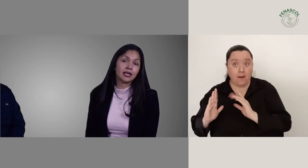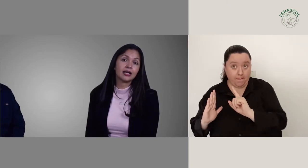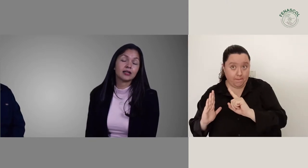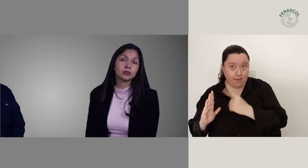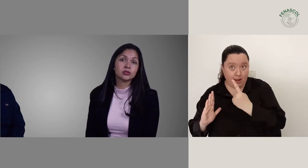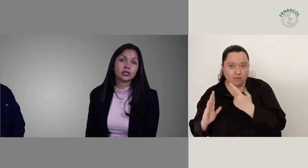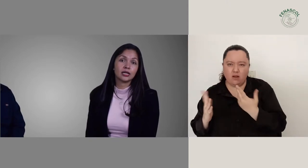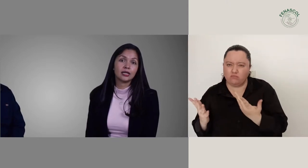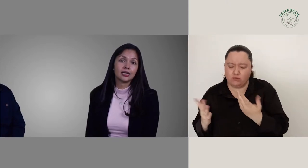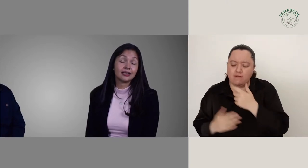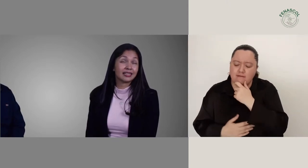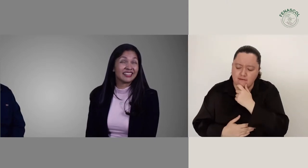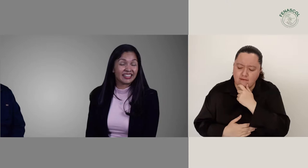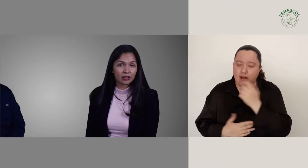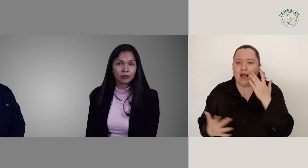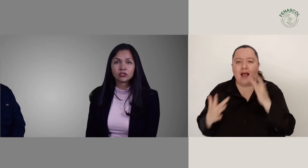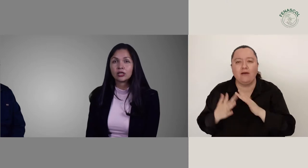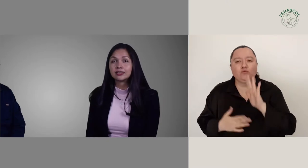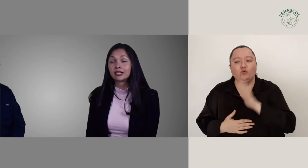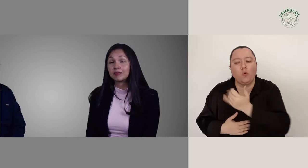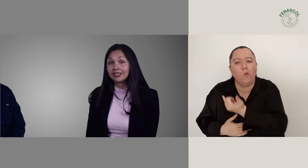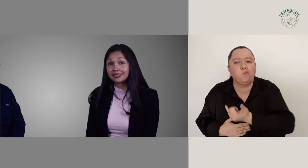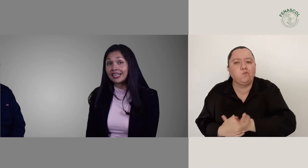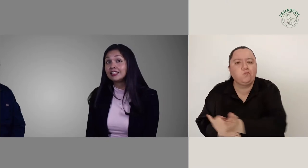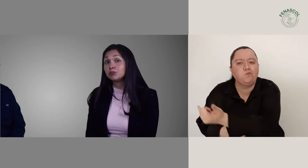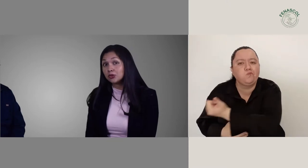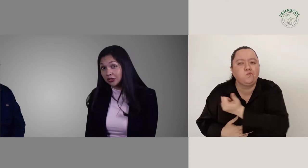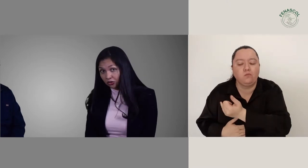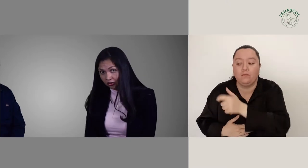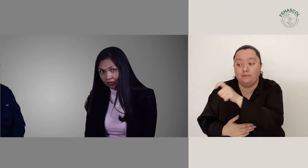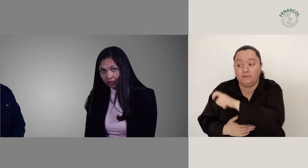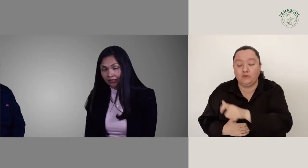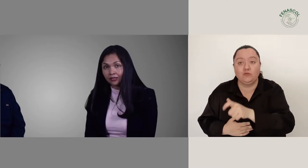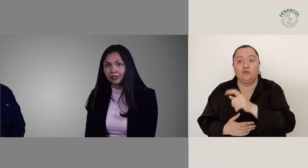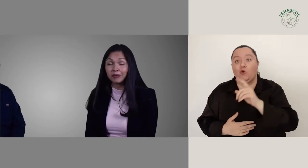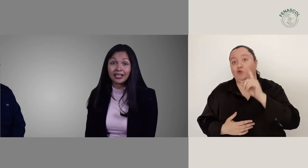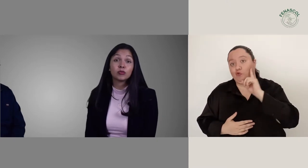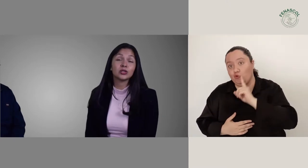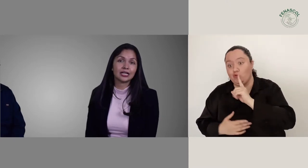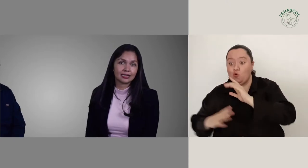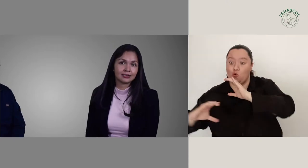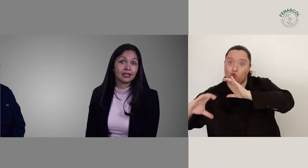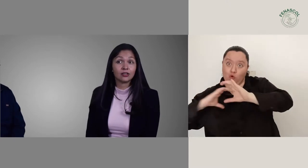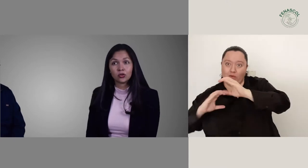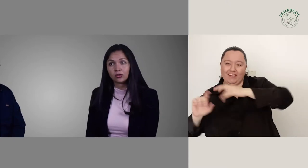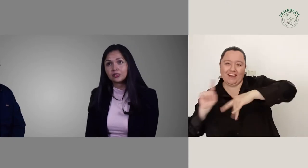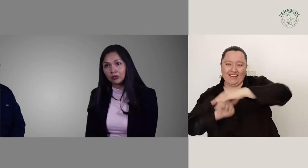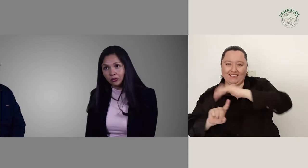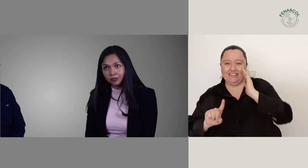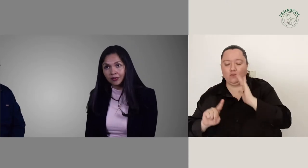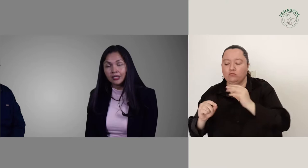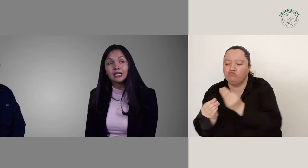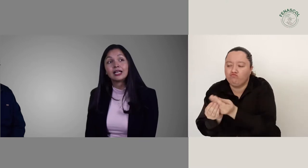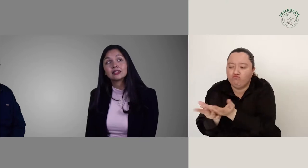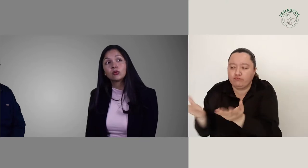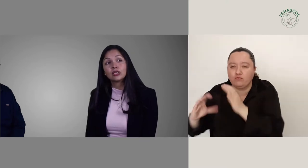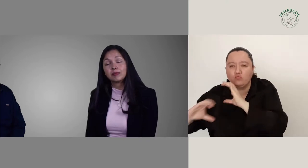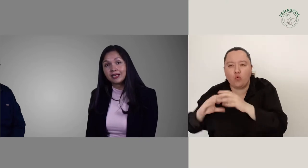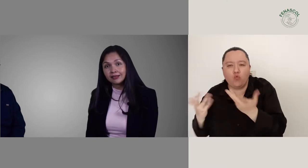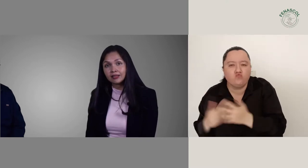que busca entender cuáles son las herramientas a disposición para comunicarse en el entorno de salud. La segunda parte que